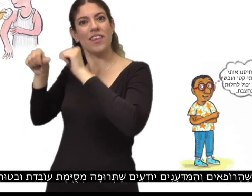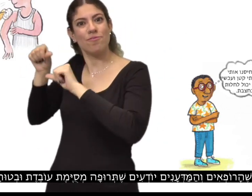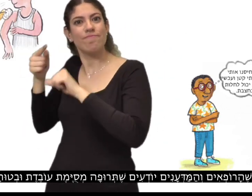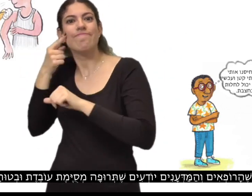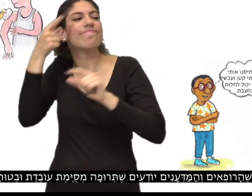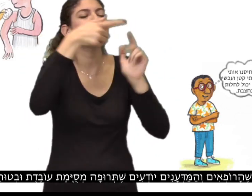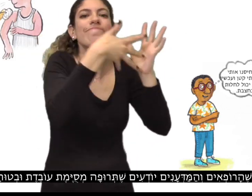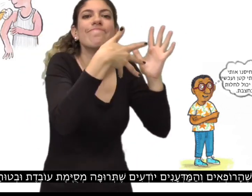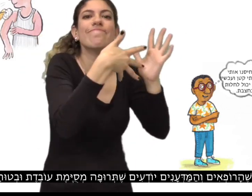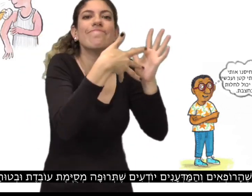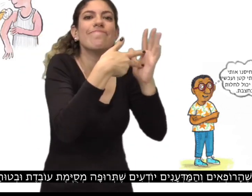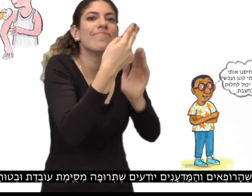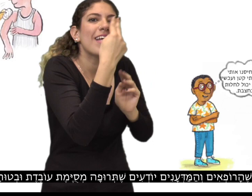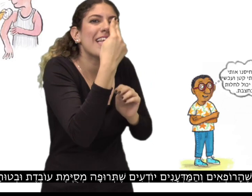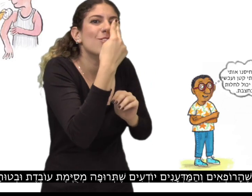יודעים שתרופה מסוימת עובדת ובטוחה לשימוש,